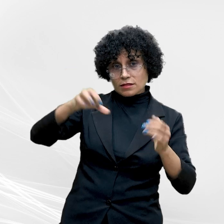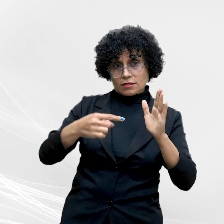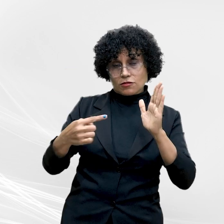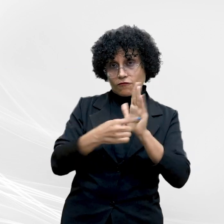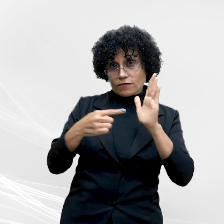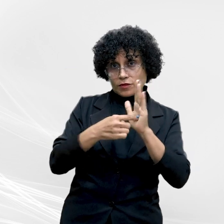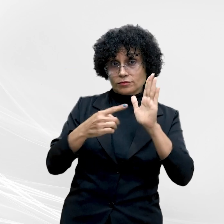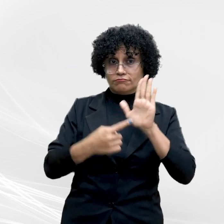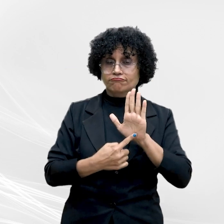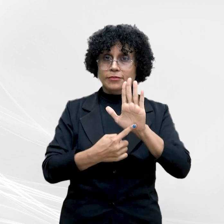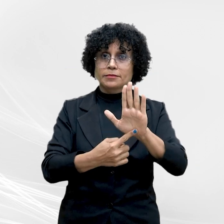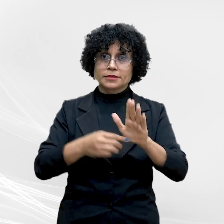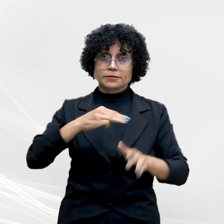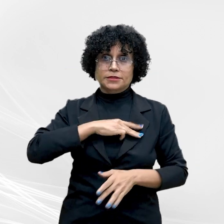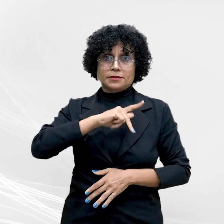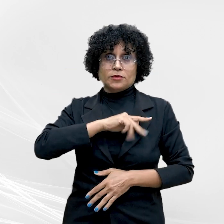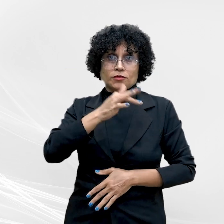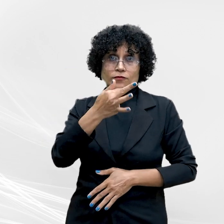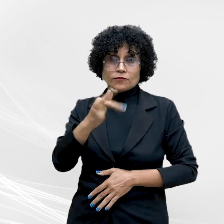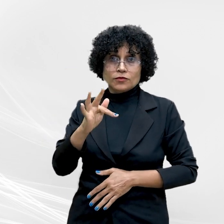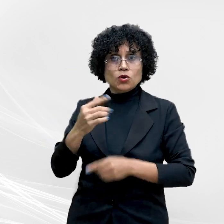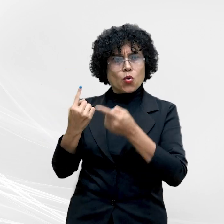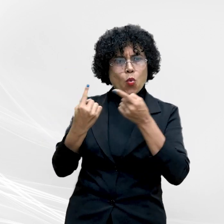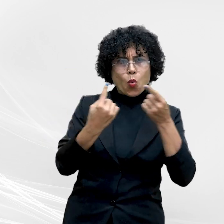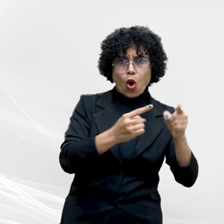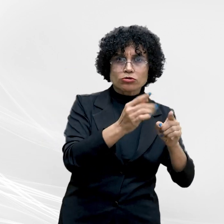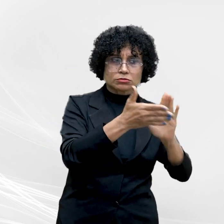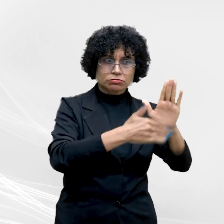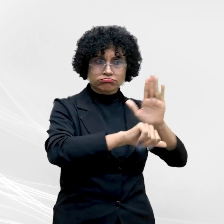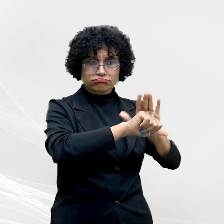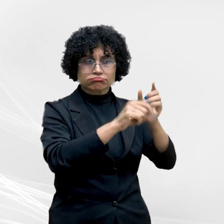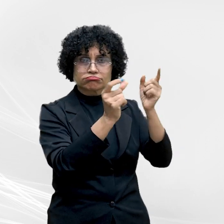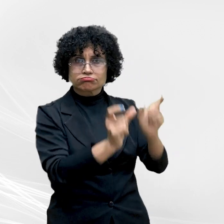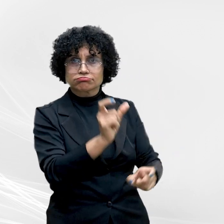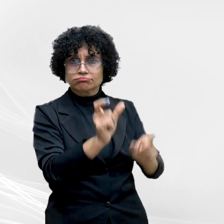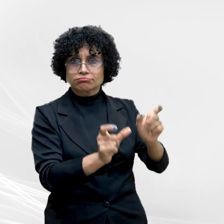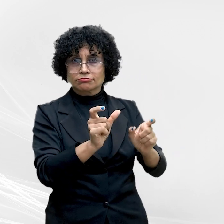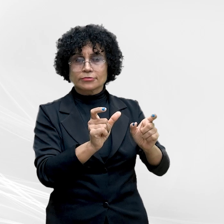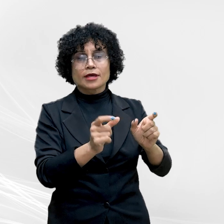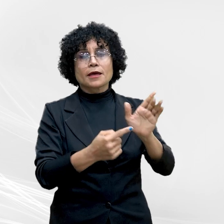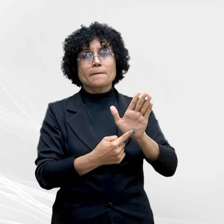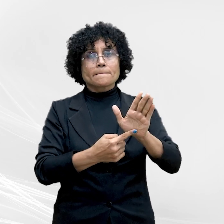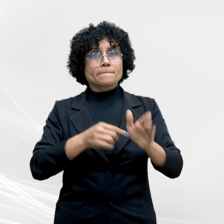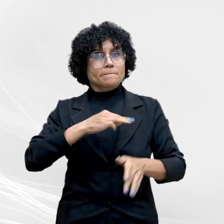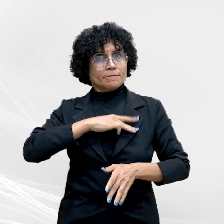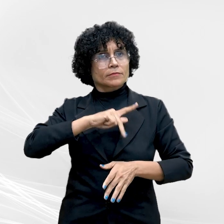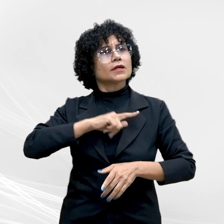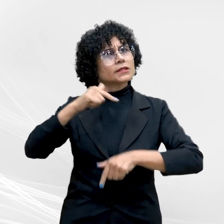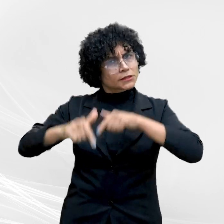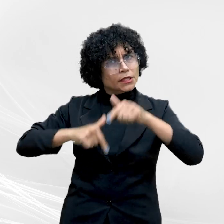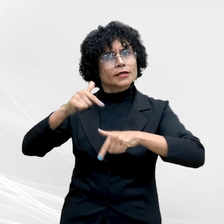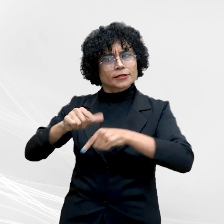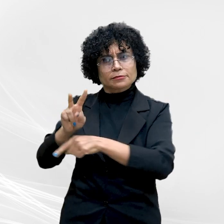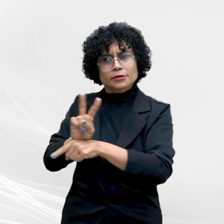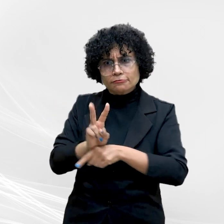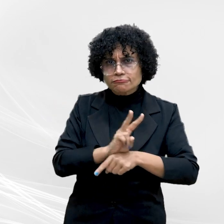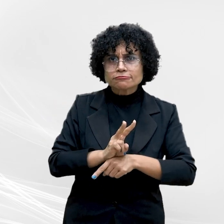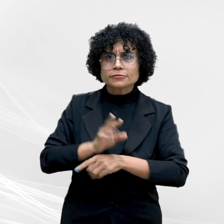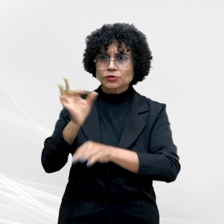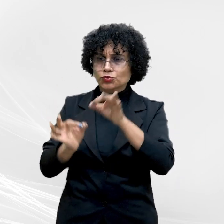Ministério Público Federal contra criminosos e ressaltou que o MP está trabalhando e velando pela ordem jurídica, pelo regime